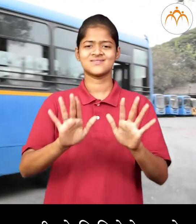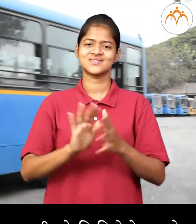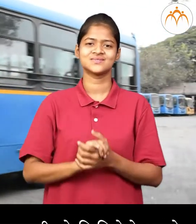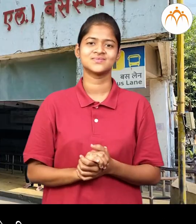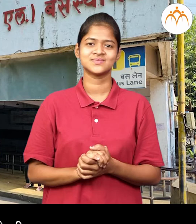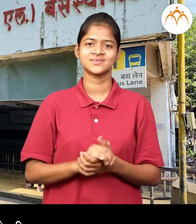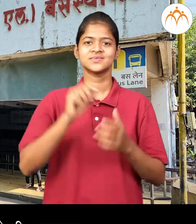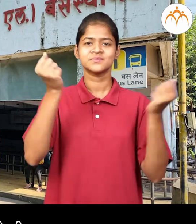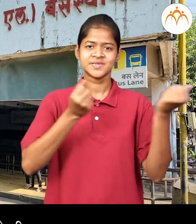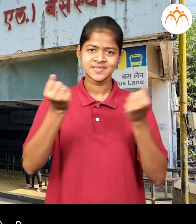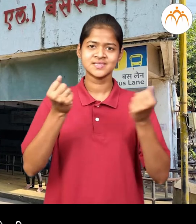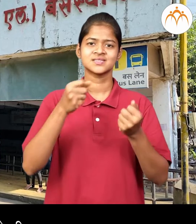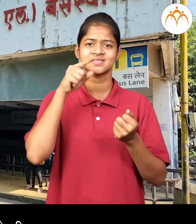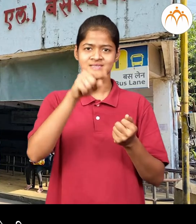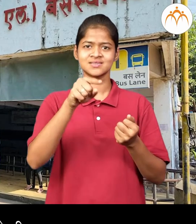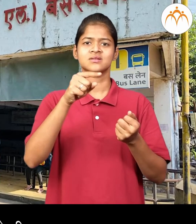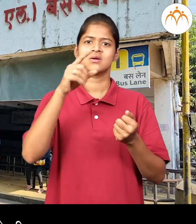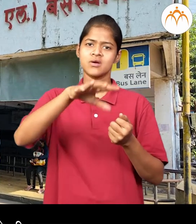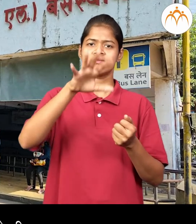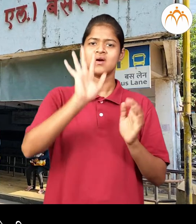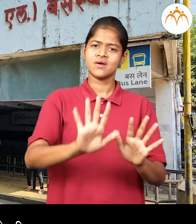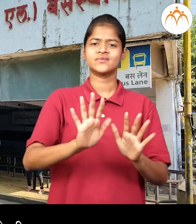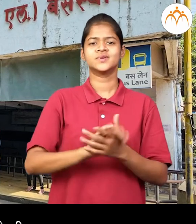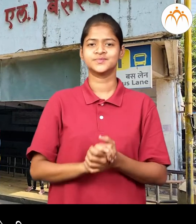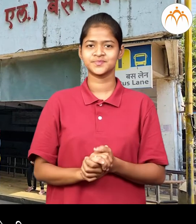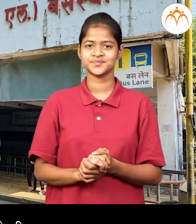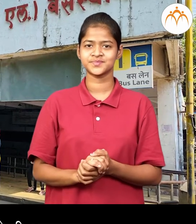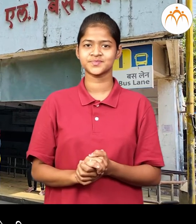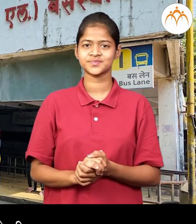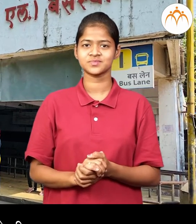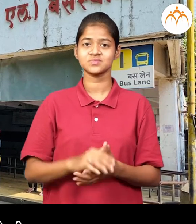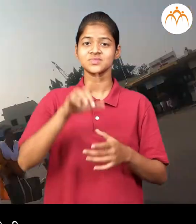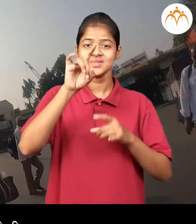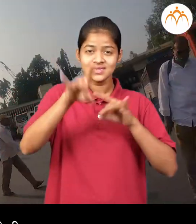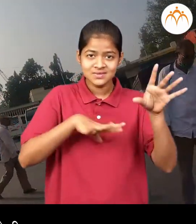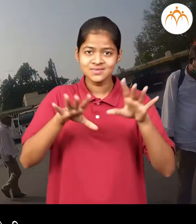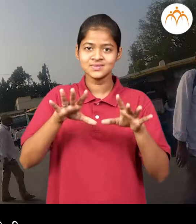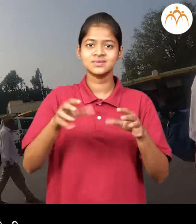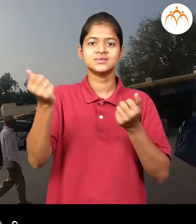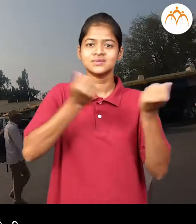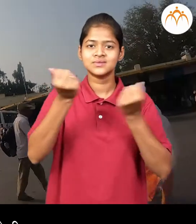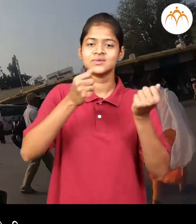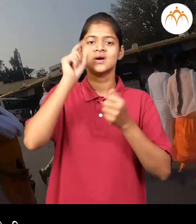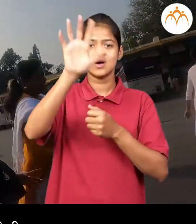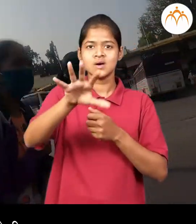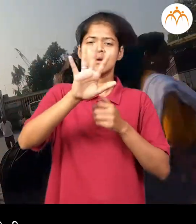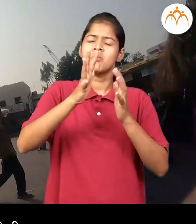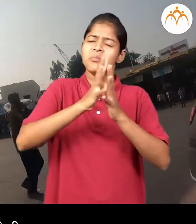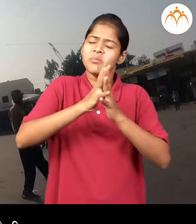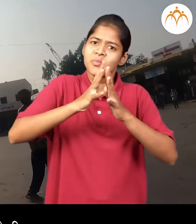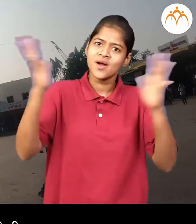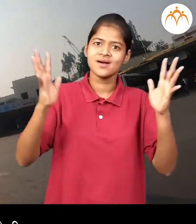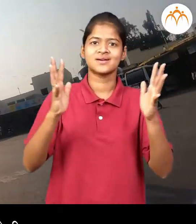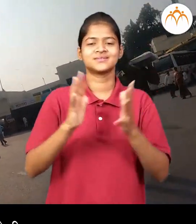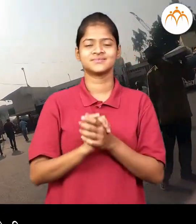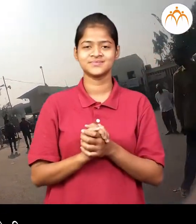अशा बस सथी बस स्थानके ही अस्तात शहरातिल बस स्थानके मूठी